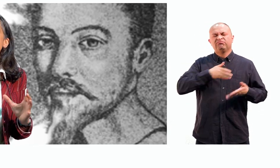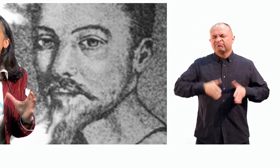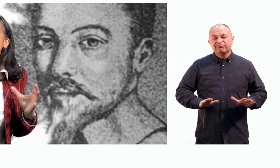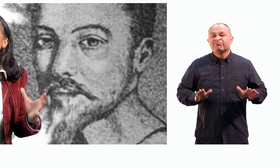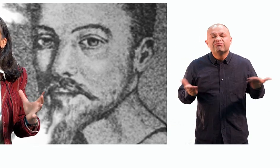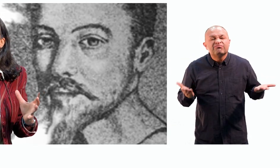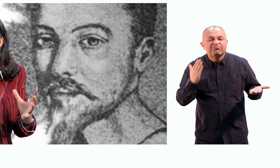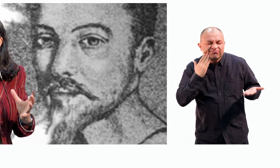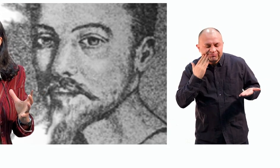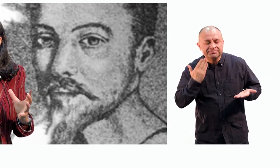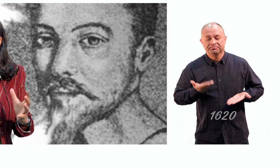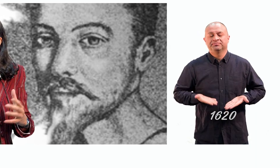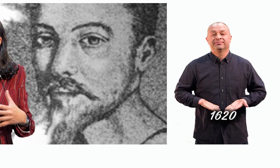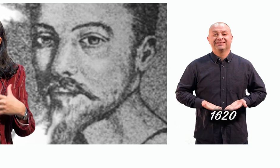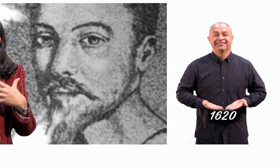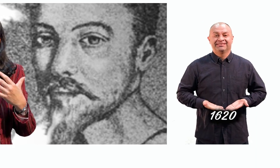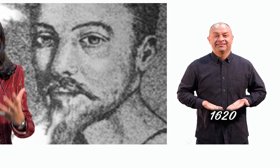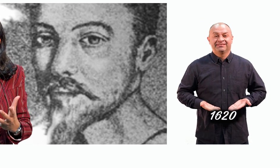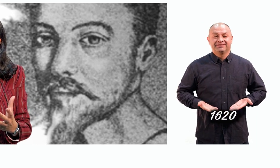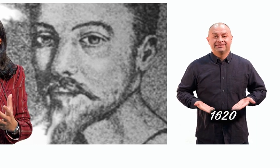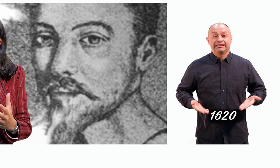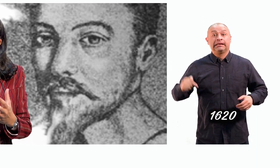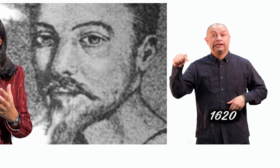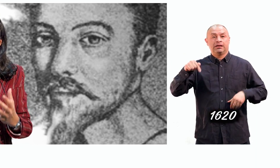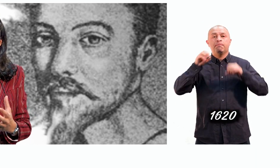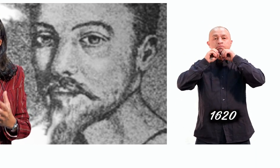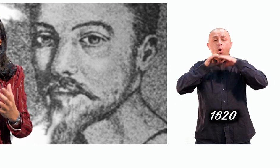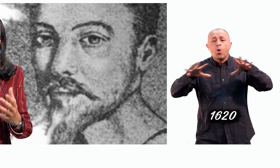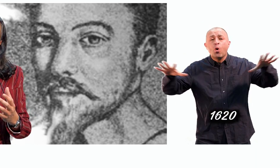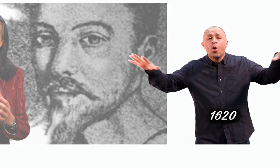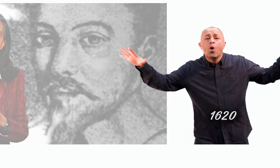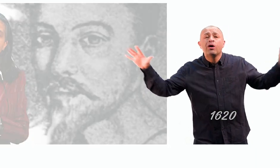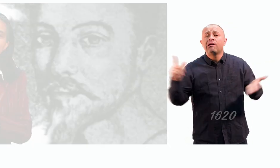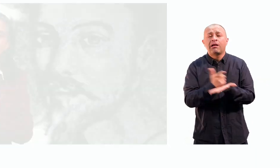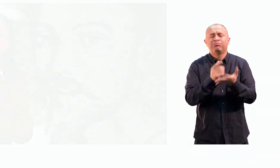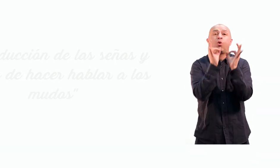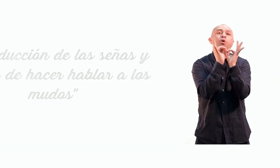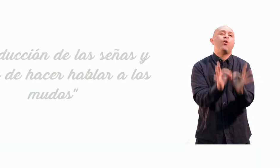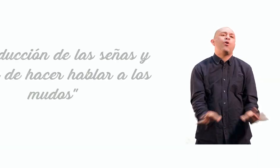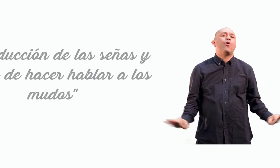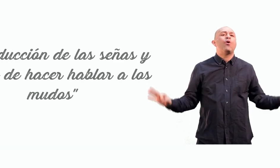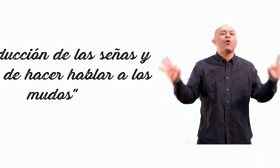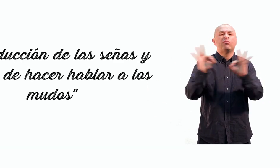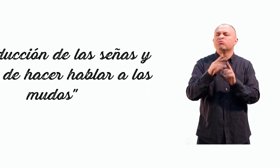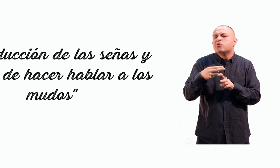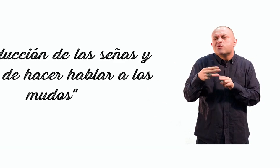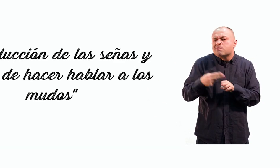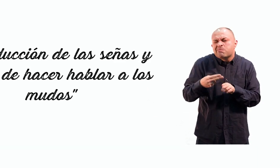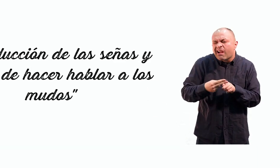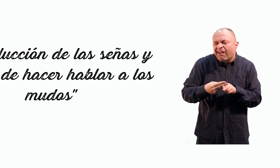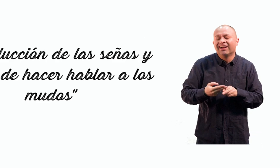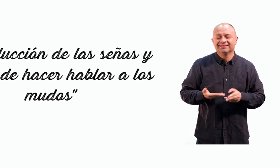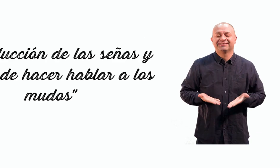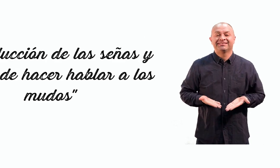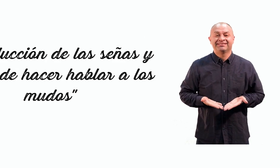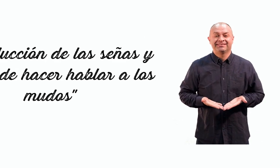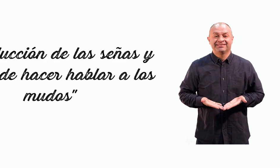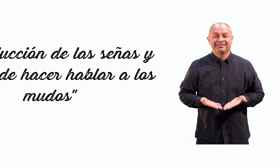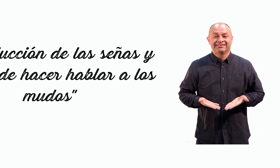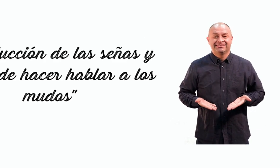1620 publica un libro muy importante que se llama La reducción de las señas y el arte